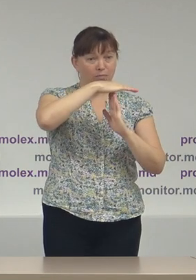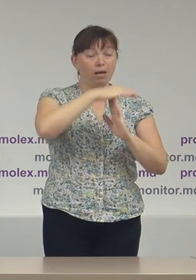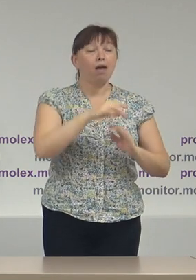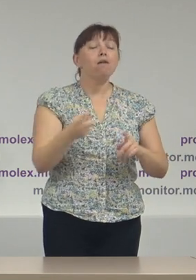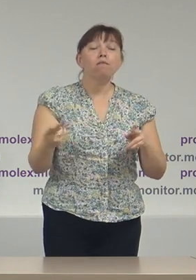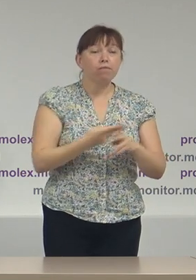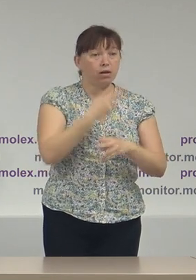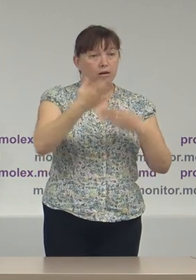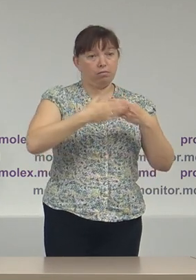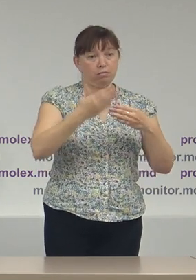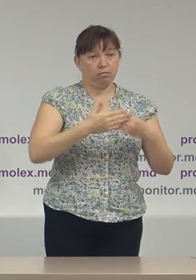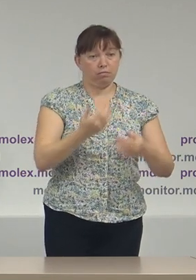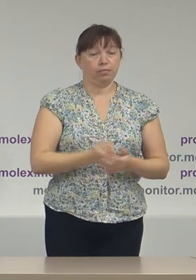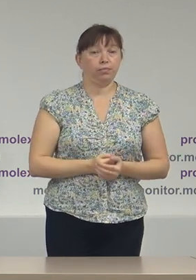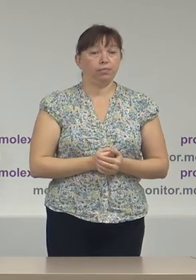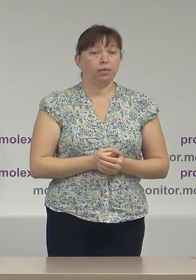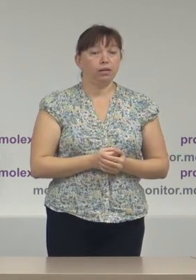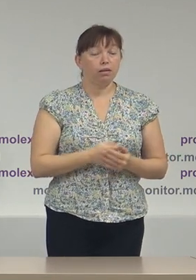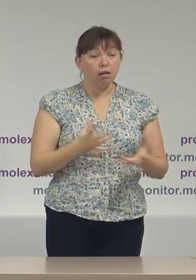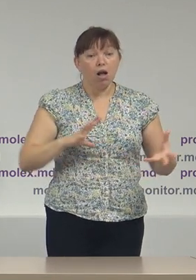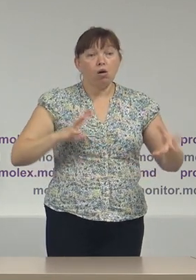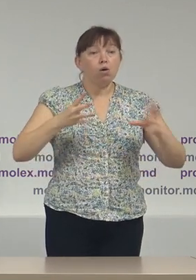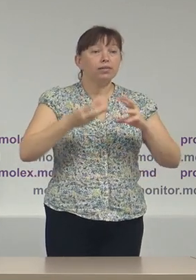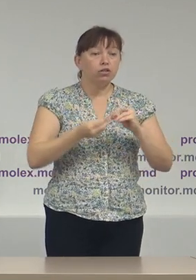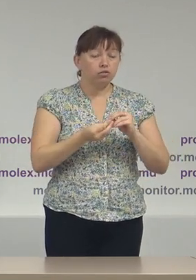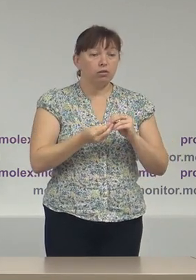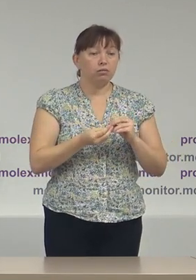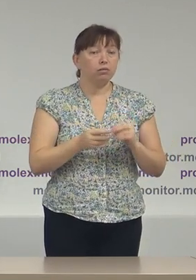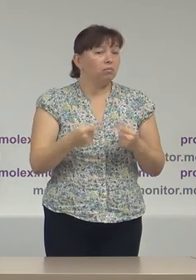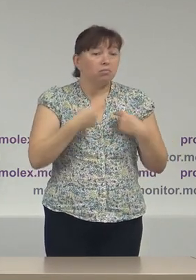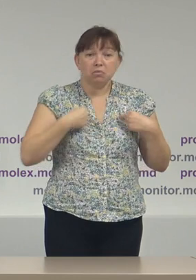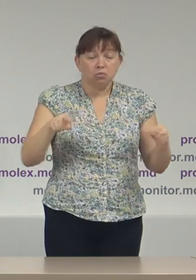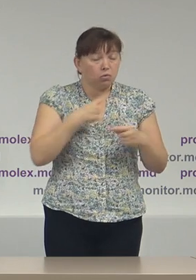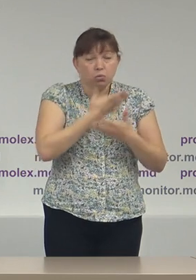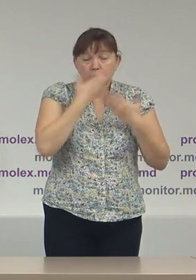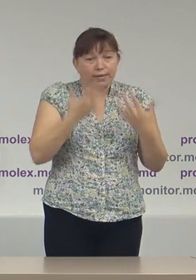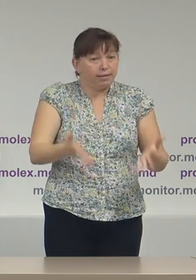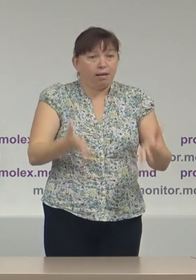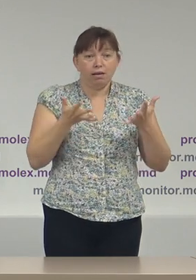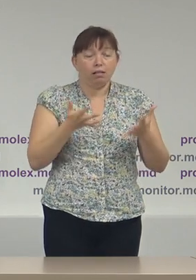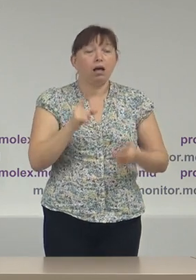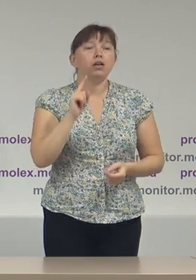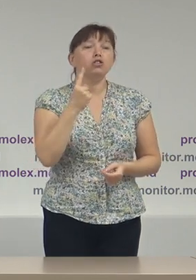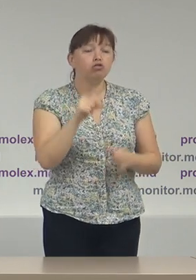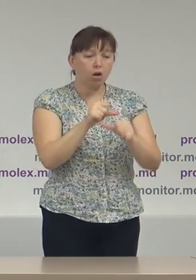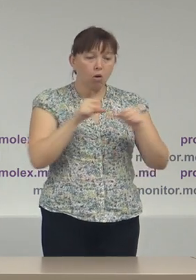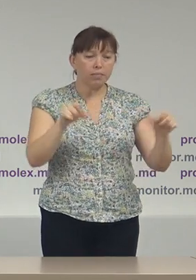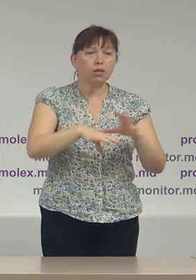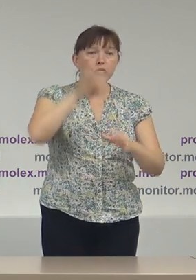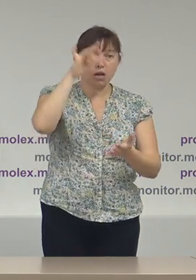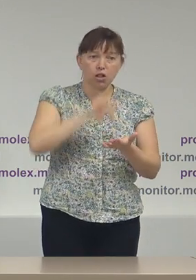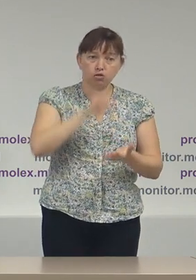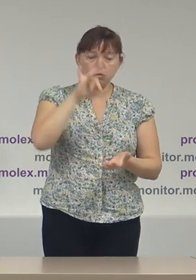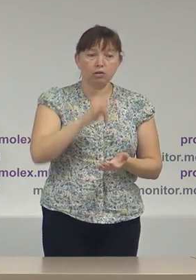a aplica careva sancțiuni. În consecință, pentru noi nu este clar de ce Comisia Electorală